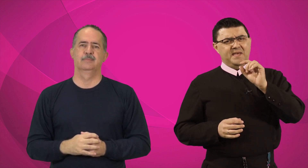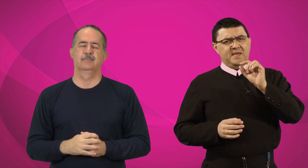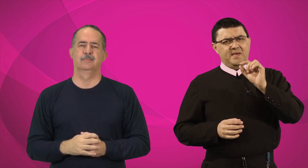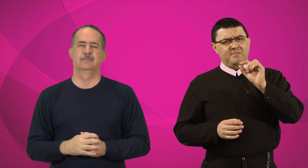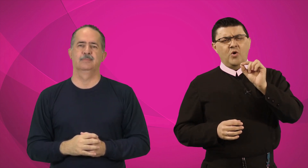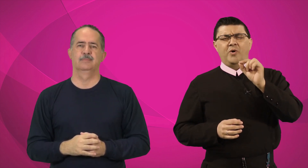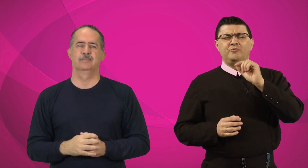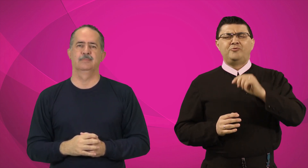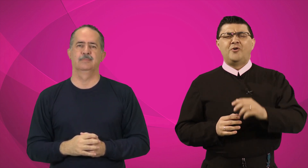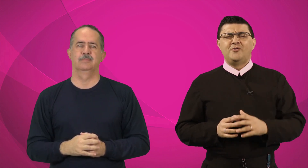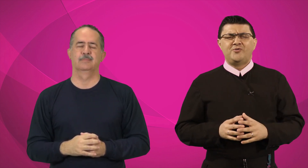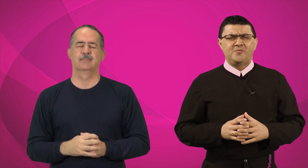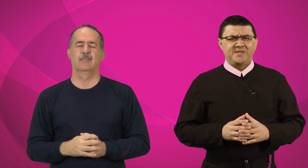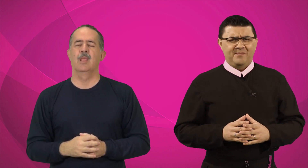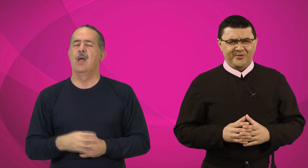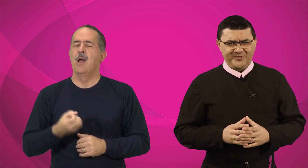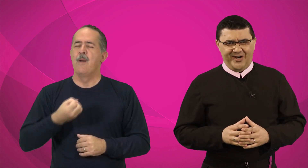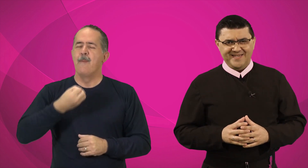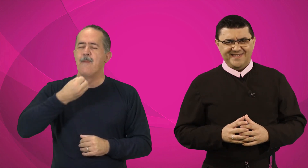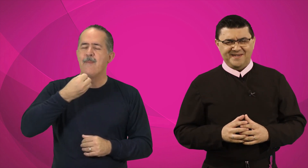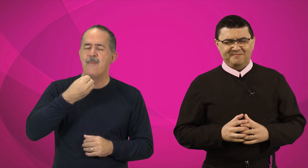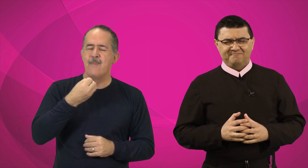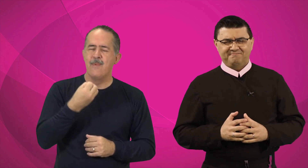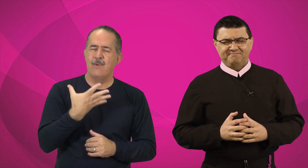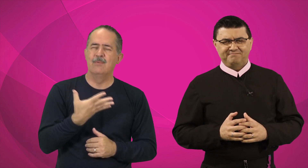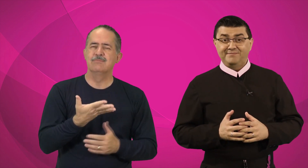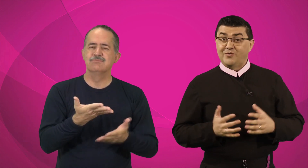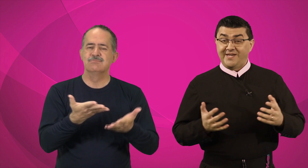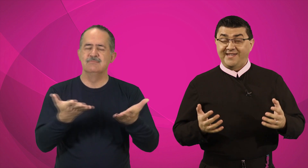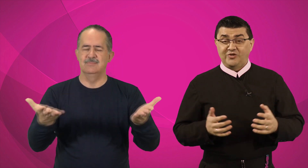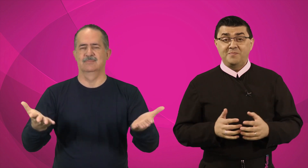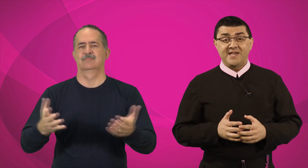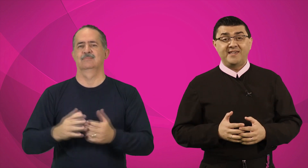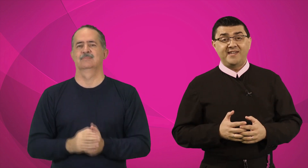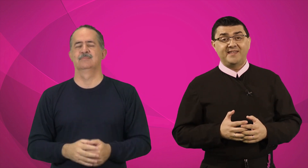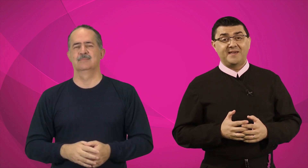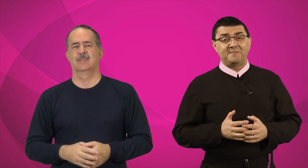Meu bondoso, minha bondosa, meu querido, minha querida.